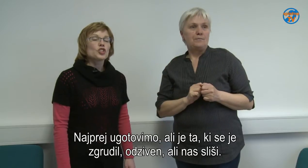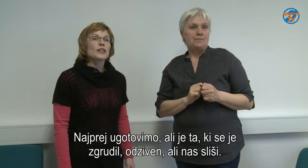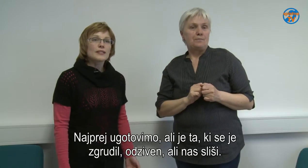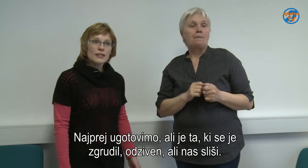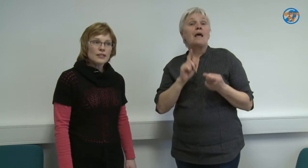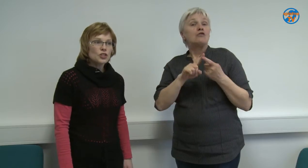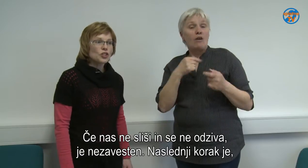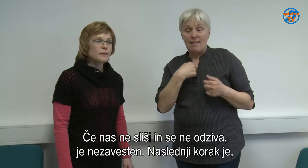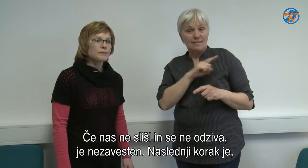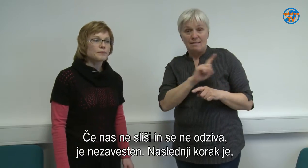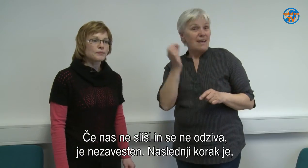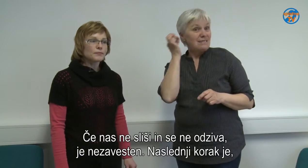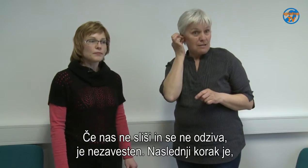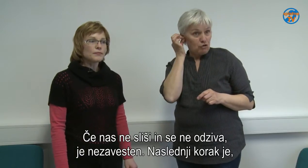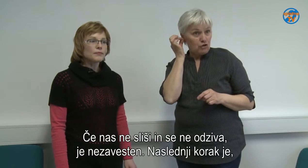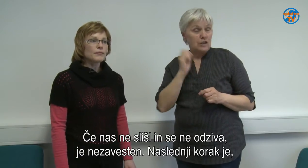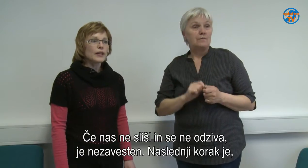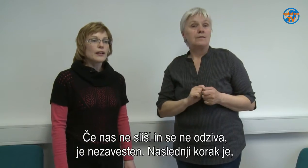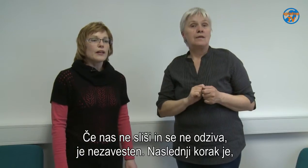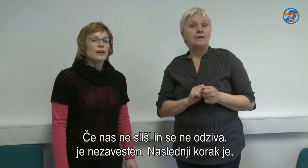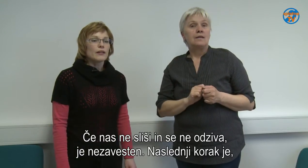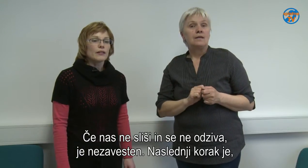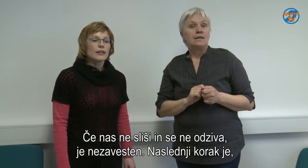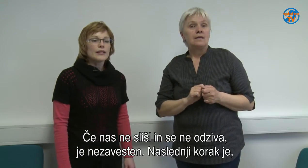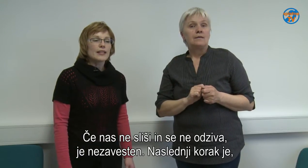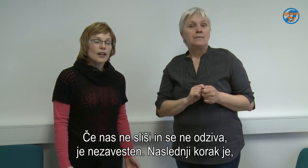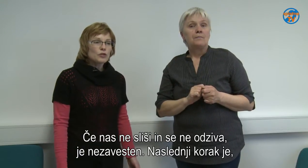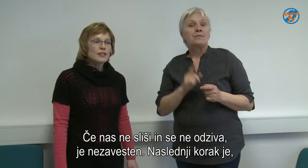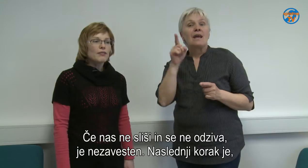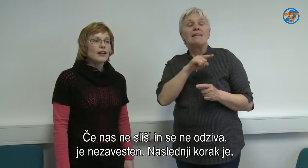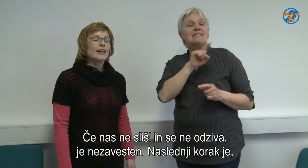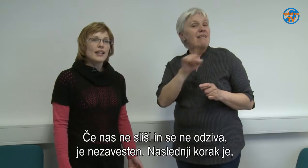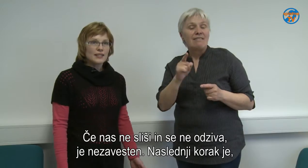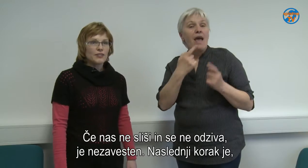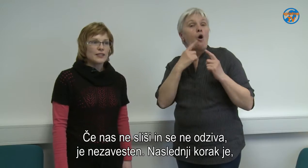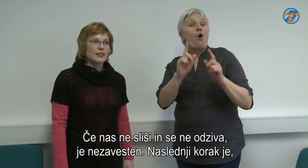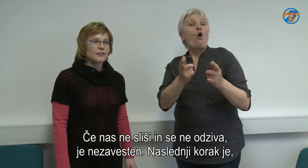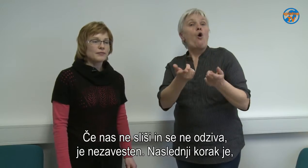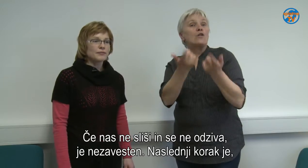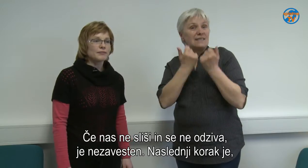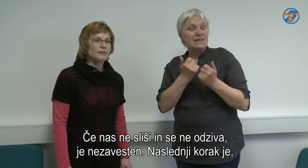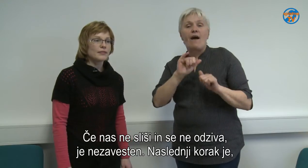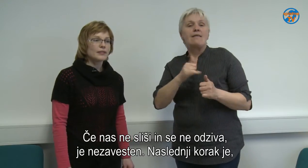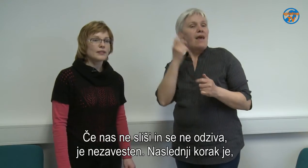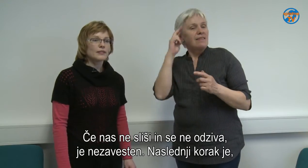Če nas ne sliši in se ne odziva, je nezavesten.